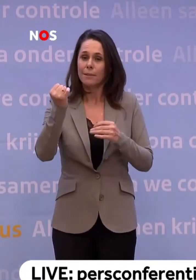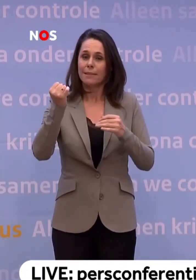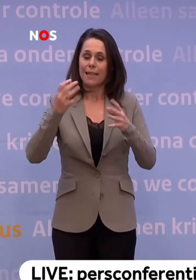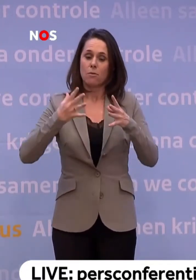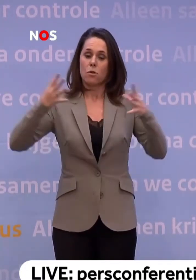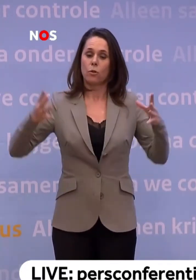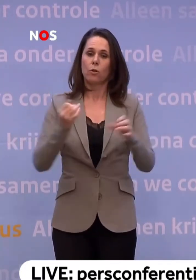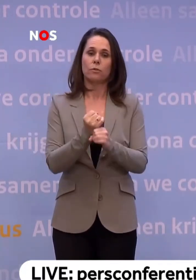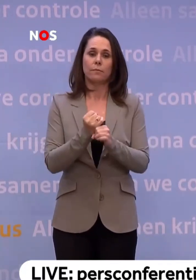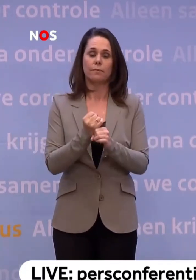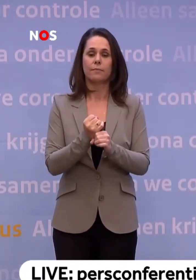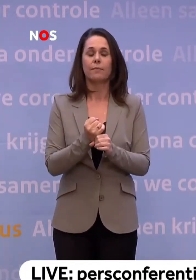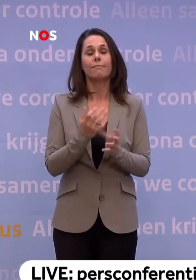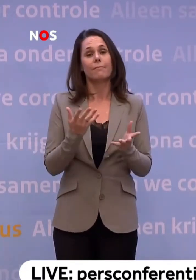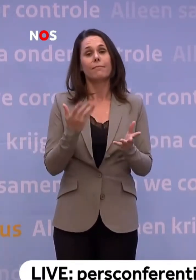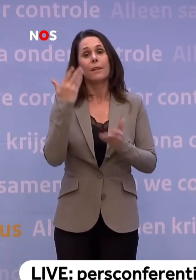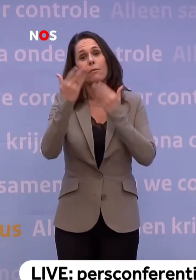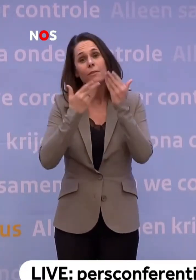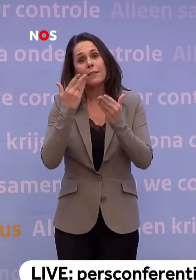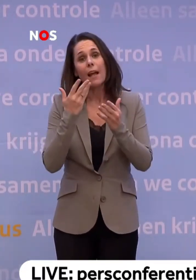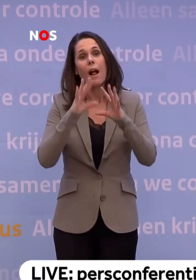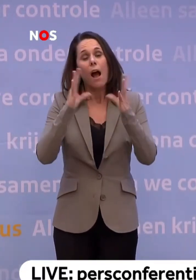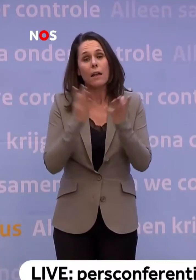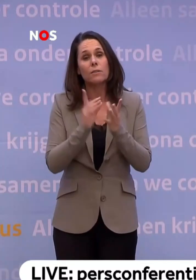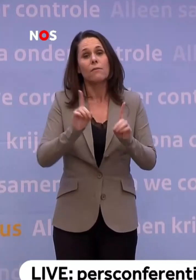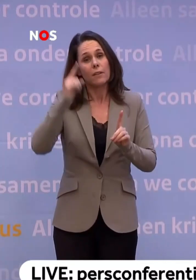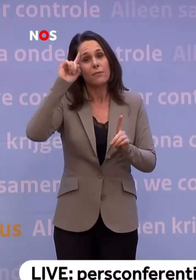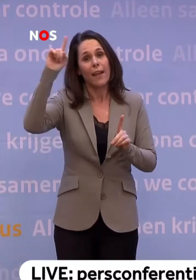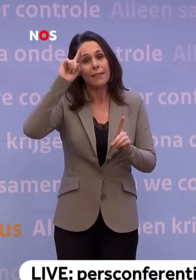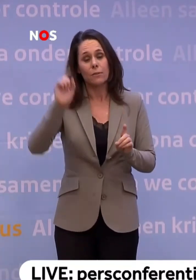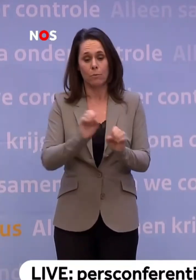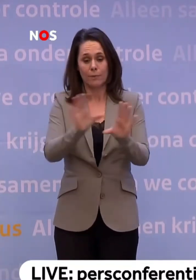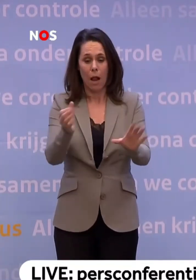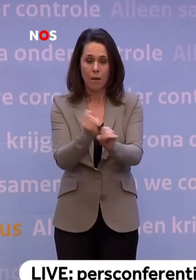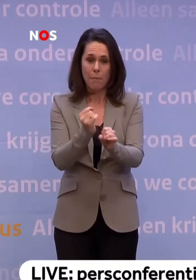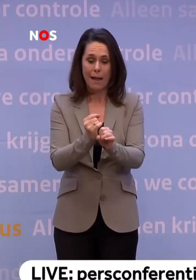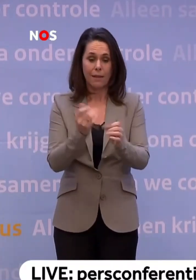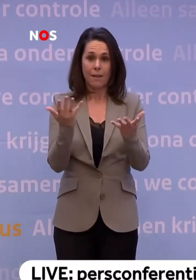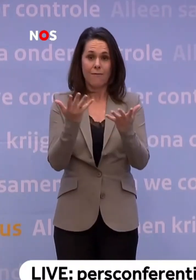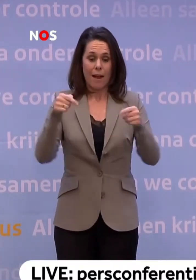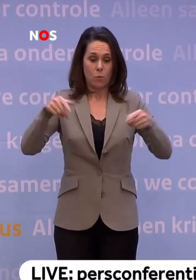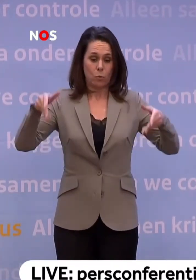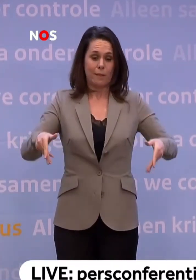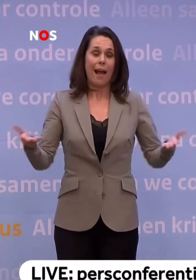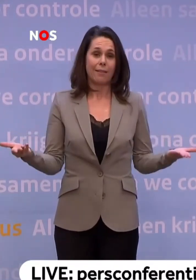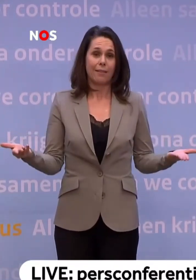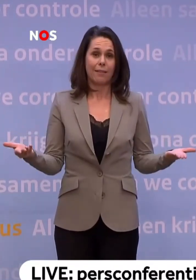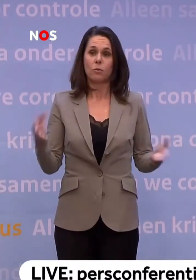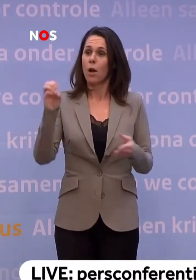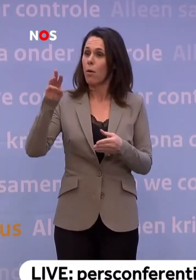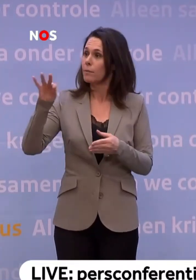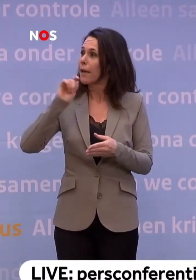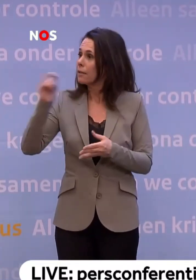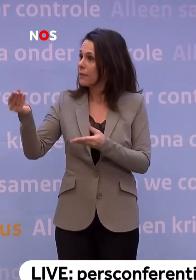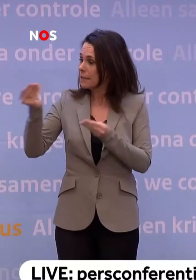vertellen u altijd, zoals de premier net zei... ...we vertellen u altijd wat we weten... ...om ook helder te maken waar we staan. En dit is waar we staan. Het OMT-advies heeft ons